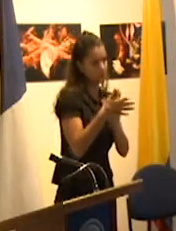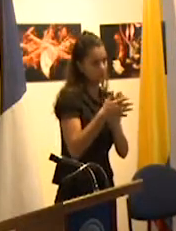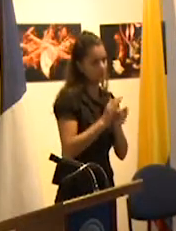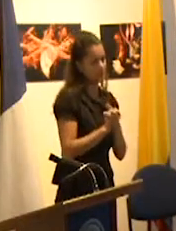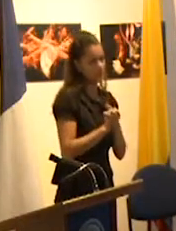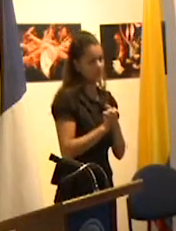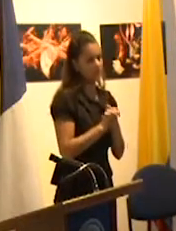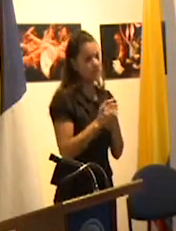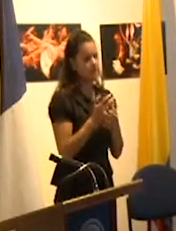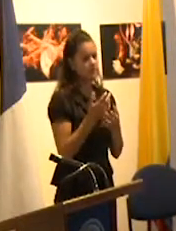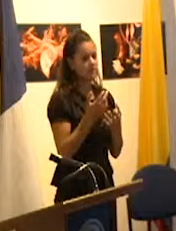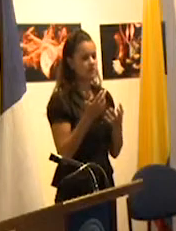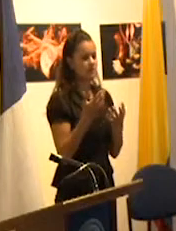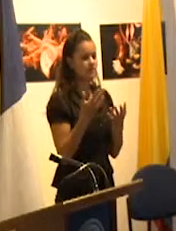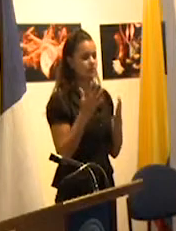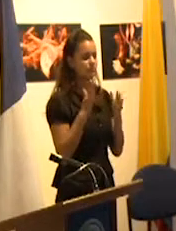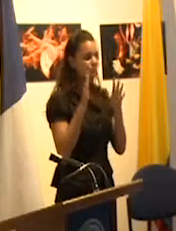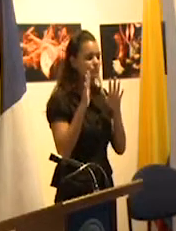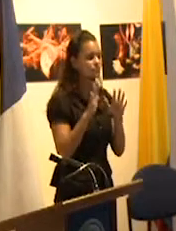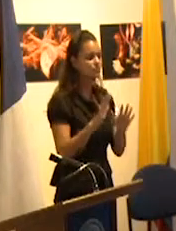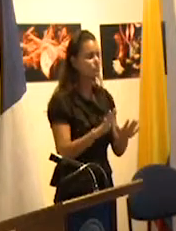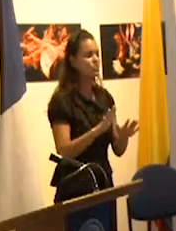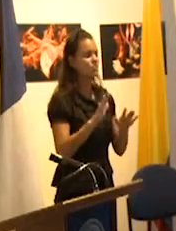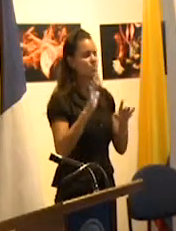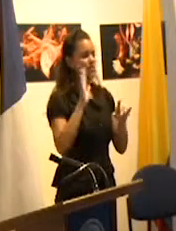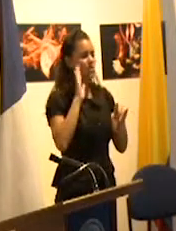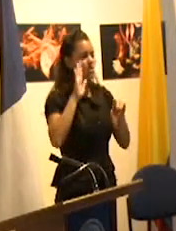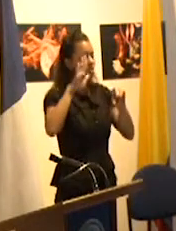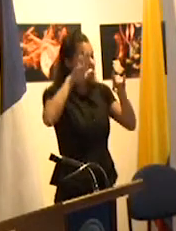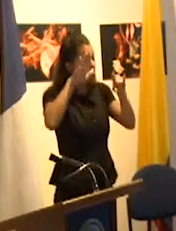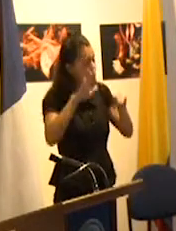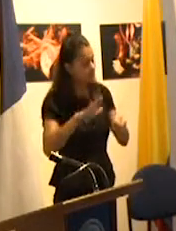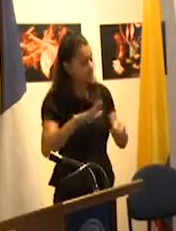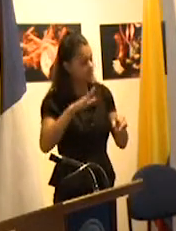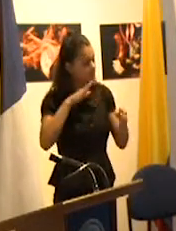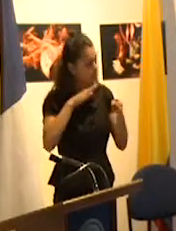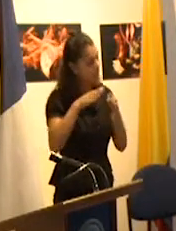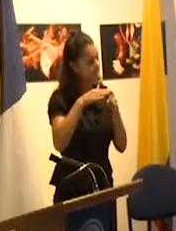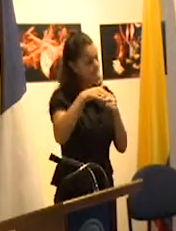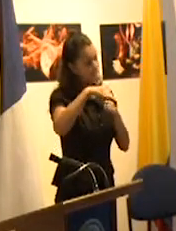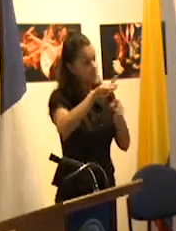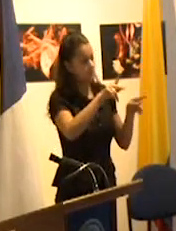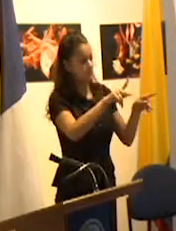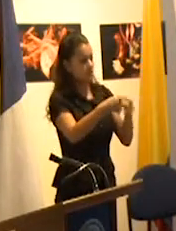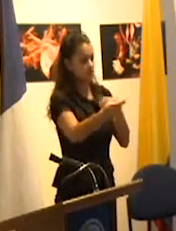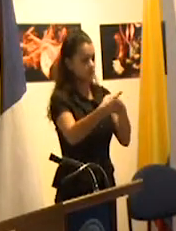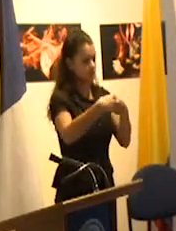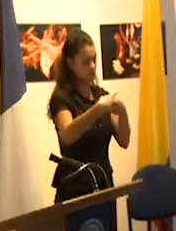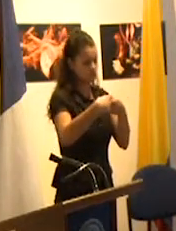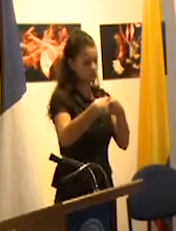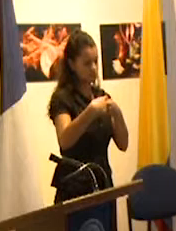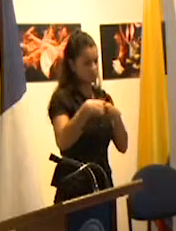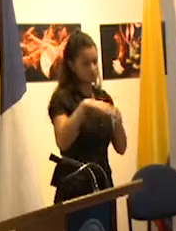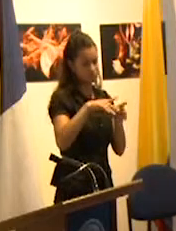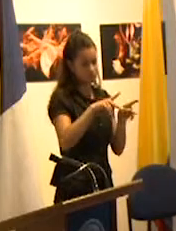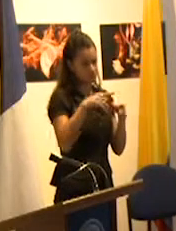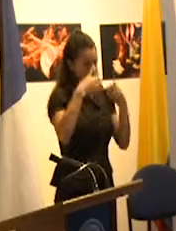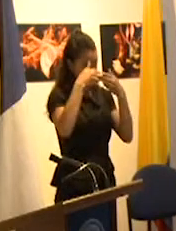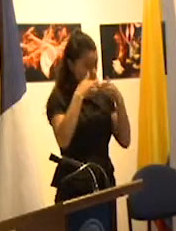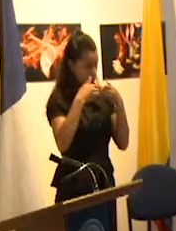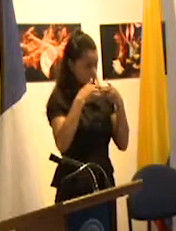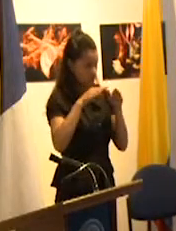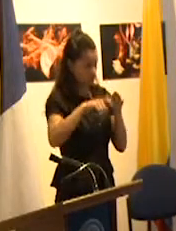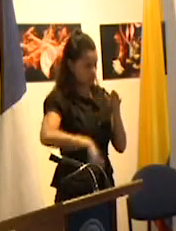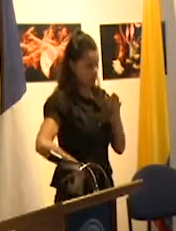es una tendencia a la incorporación de las personas con discapacidad a la escuela